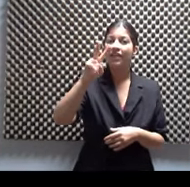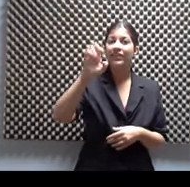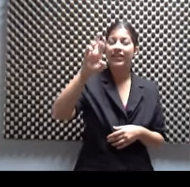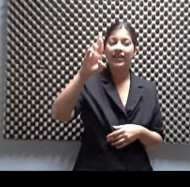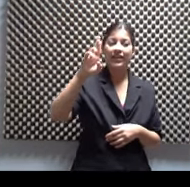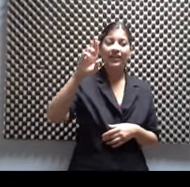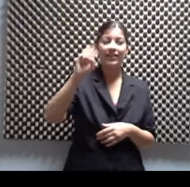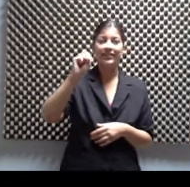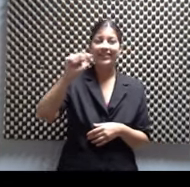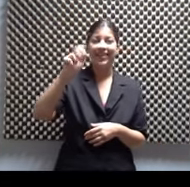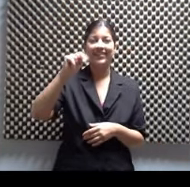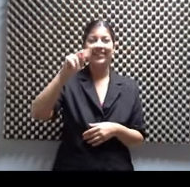los 10? Míralo ahí.